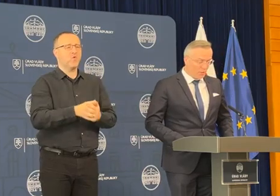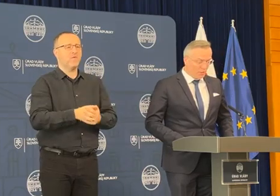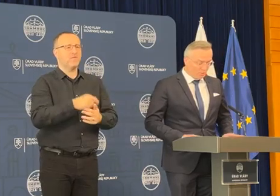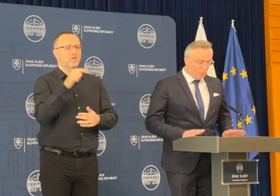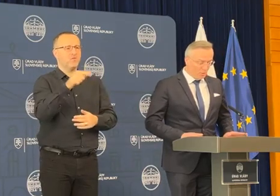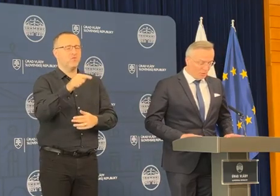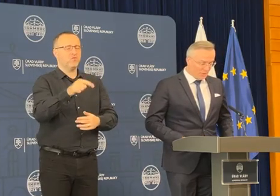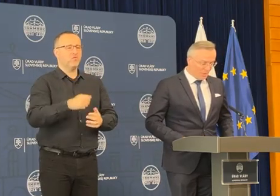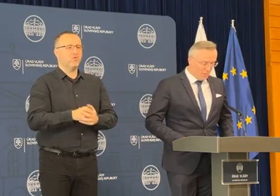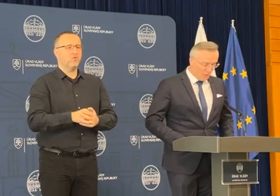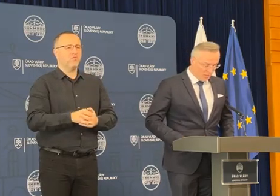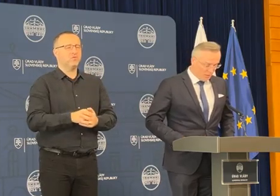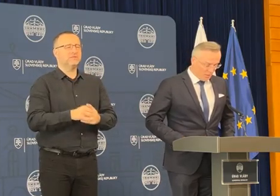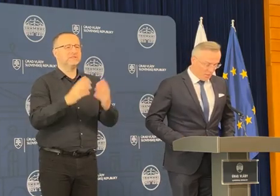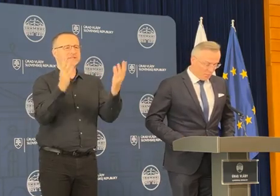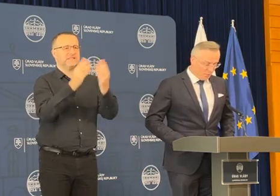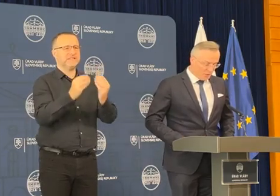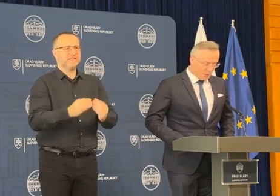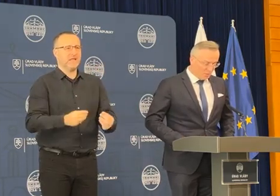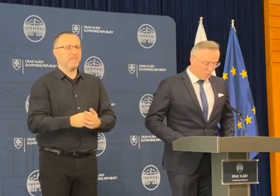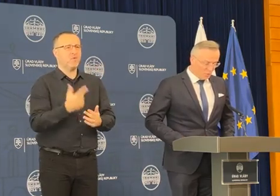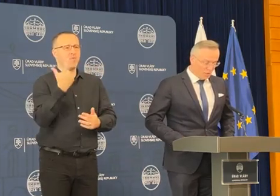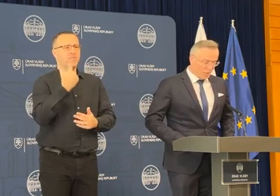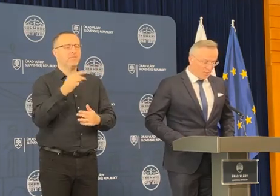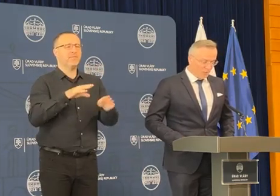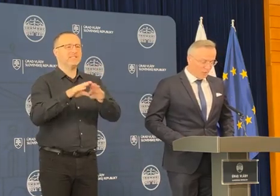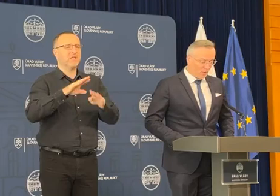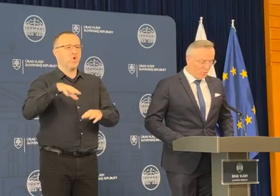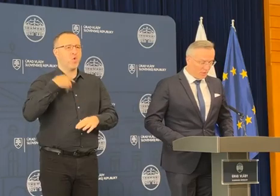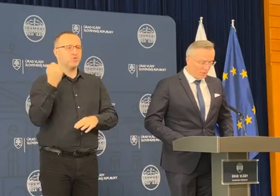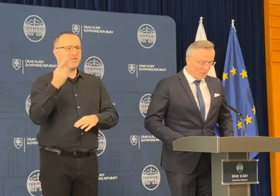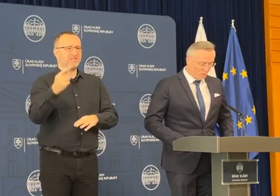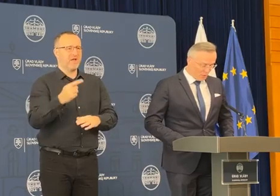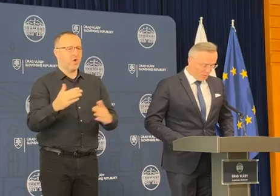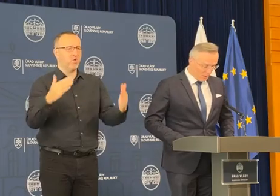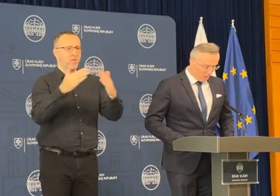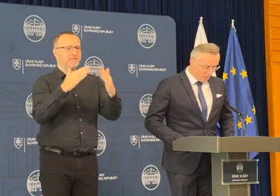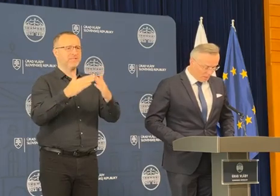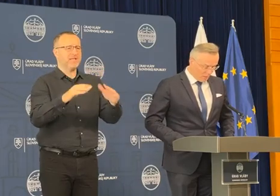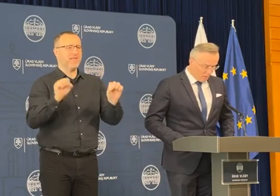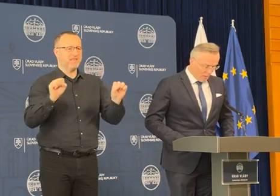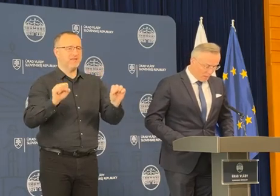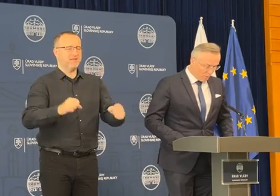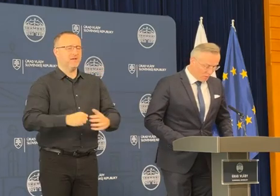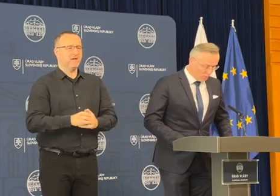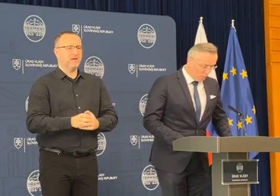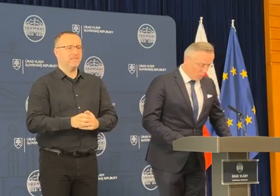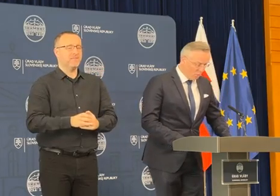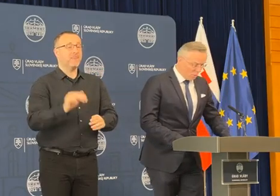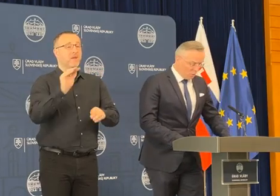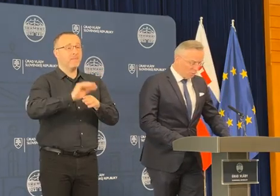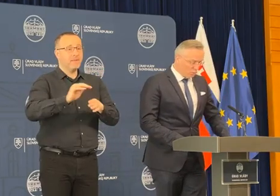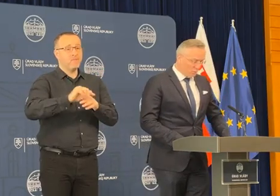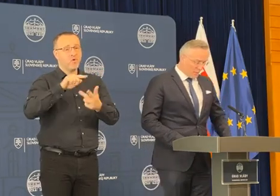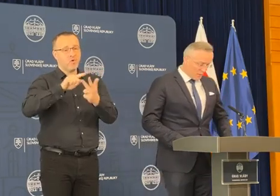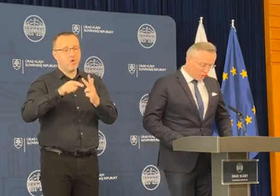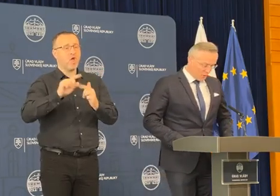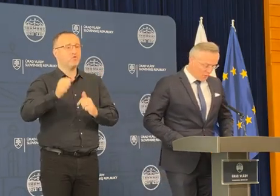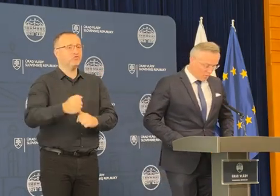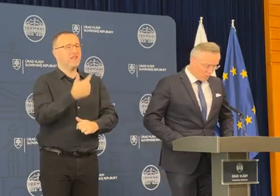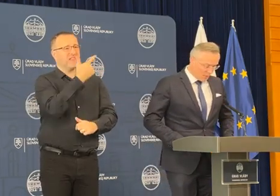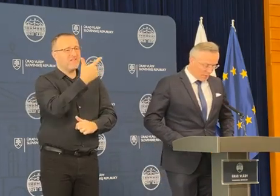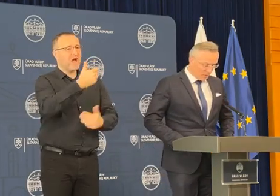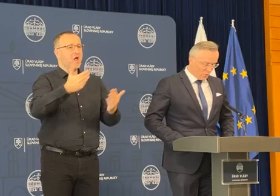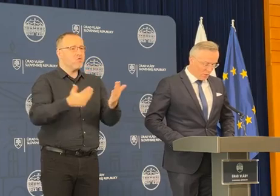spomenuté schémy pod ministerstvom hospodárstva na kompenzáciu energií. Ale okrem toho sú tu dva